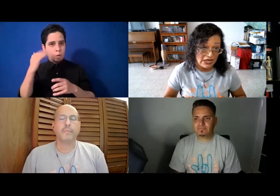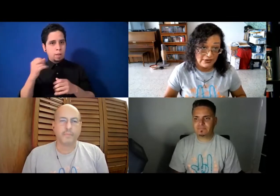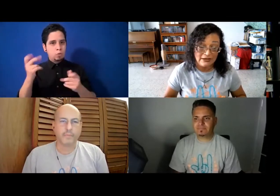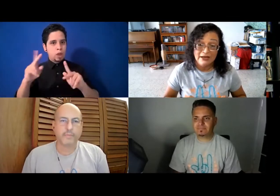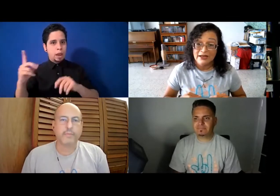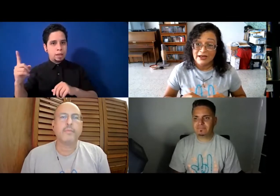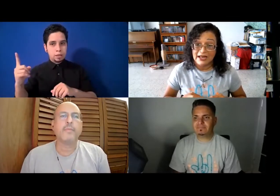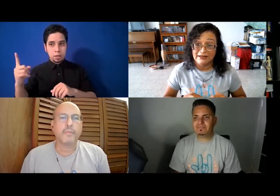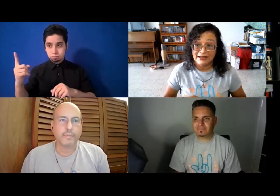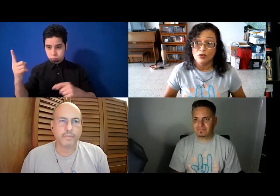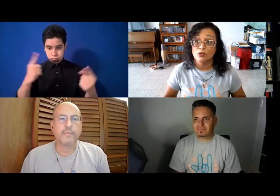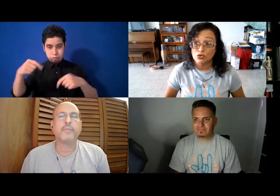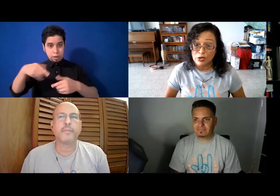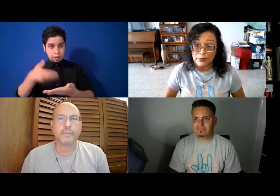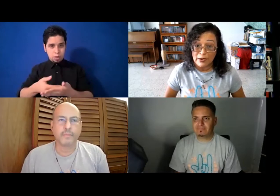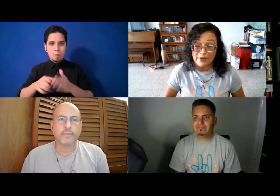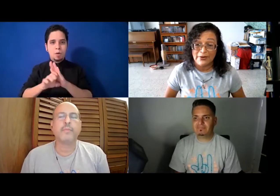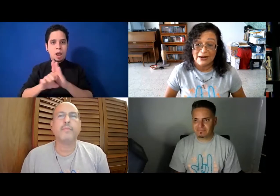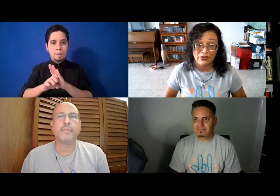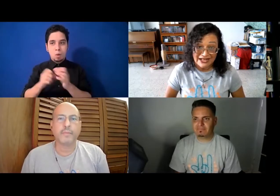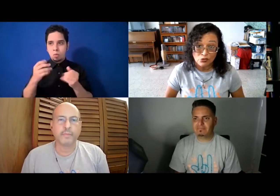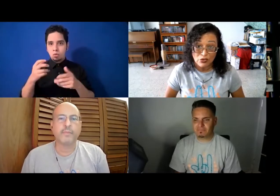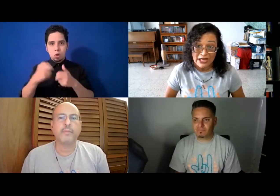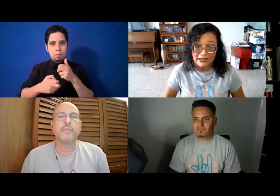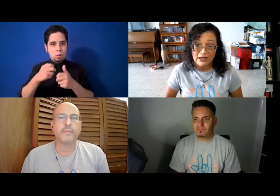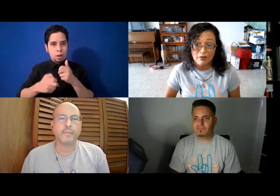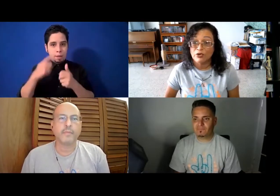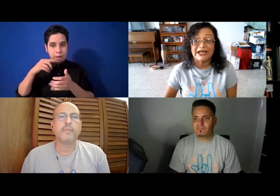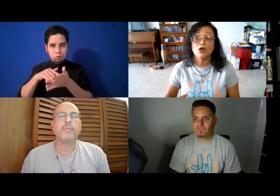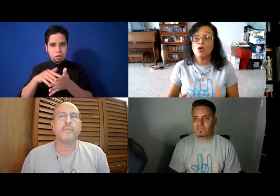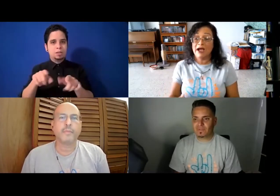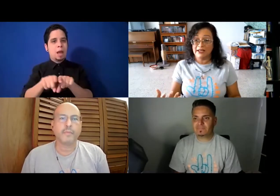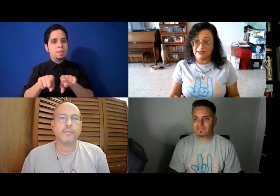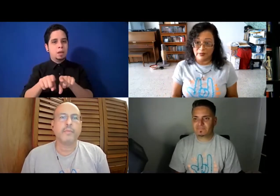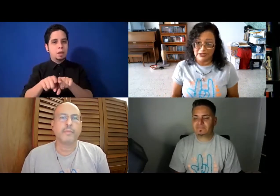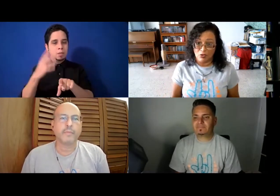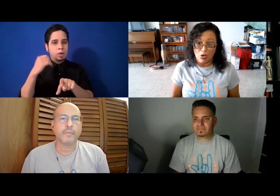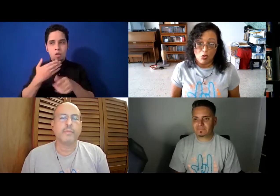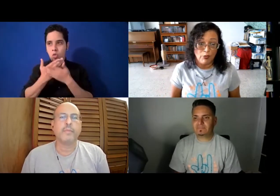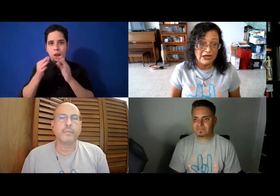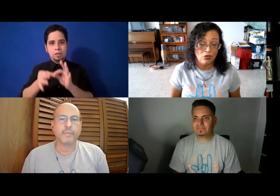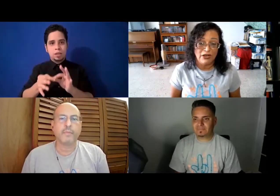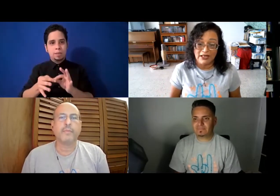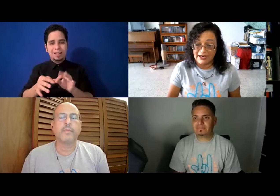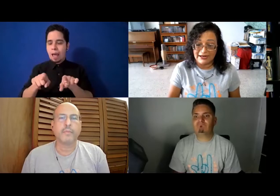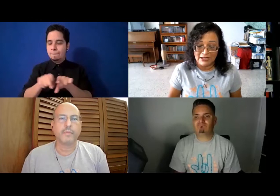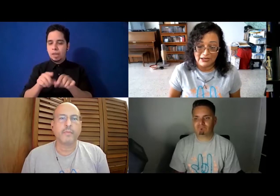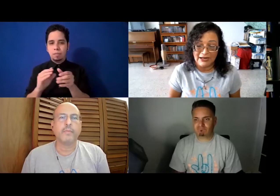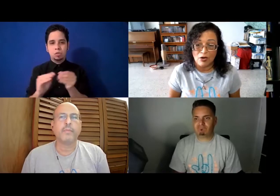saben que han tenido muchos problemas para poder estudiar porque no hay intérprete o porque no le da el